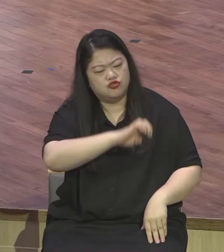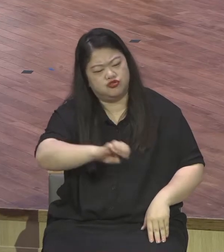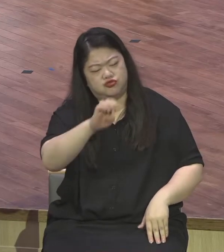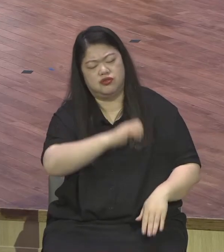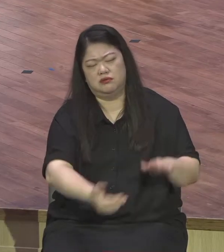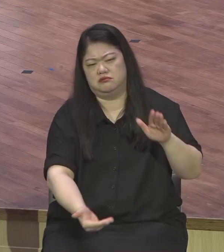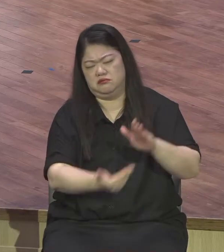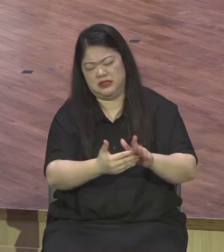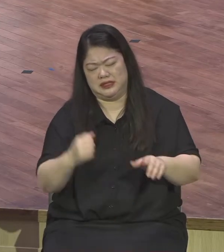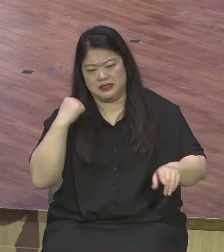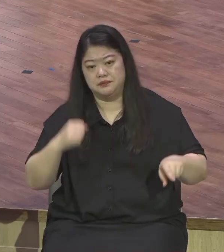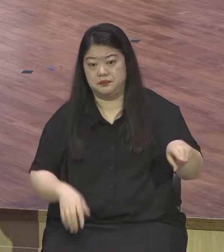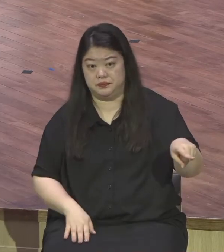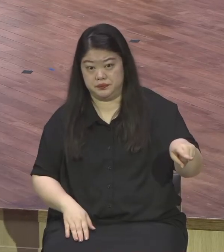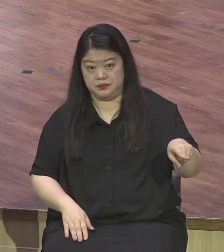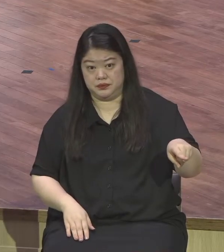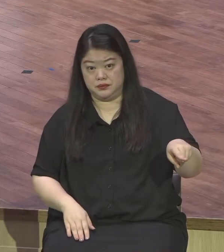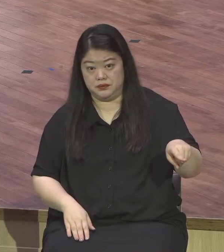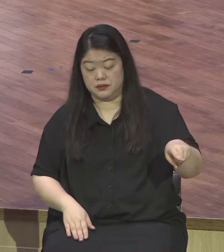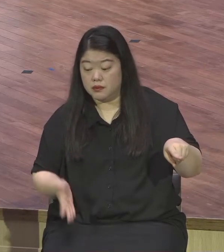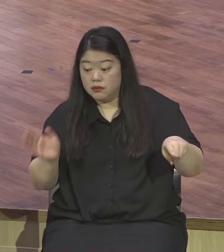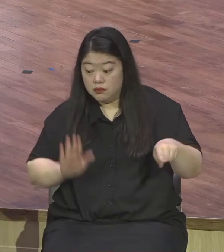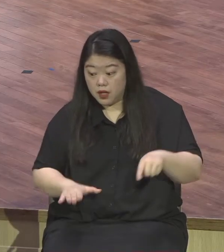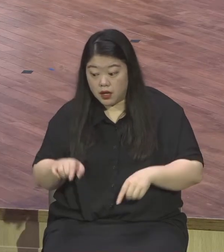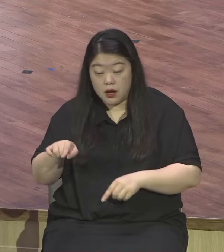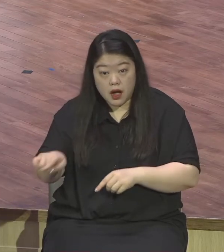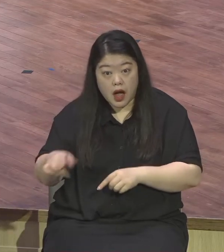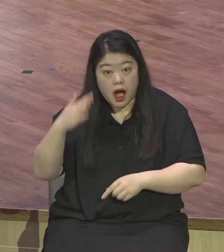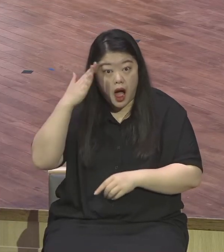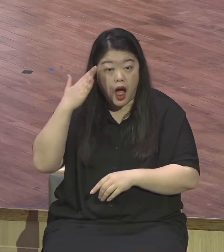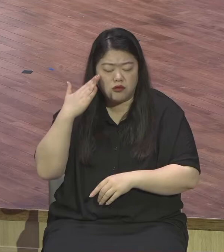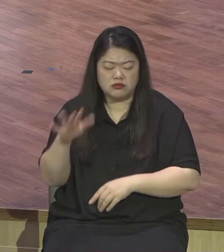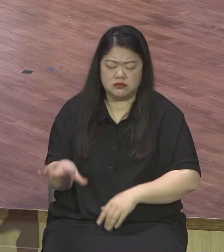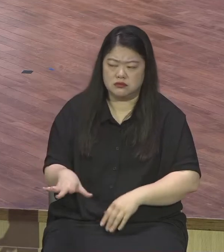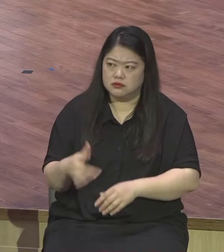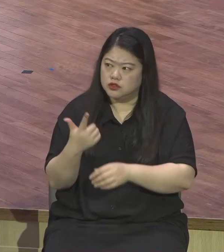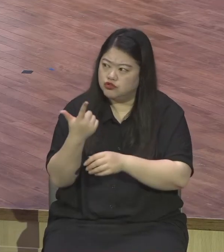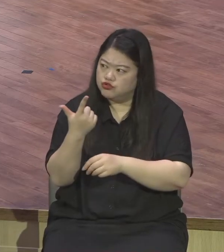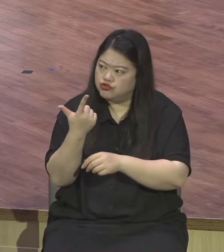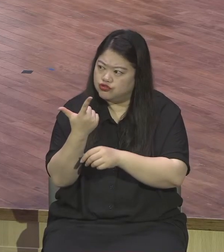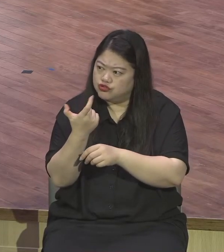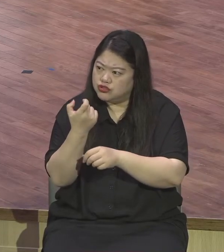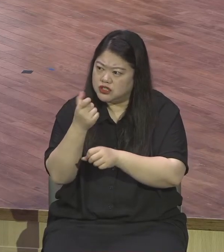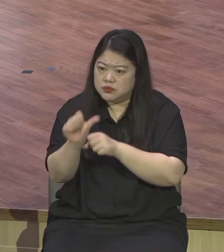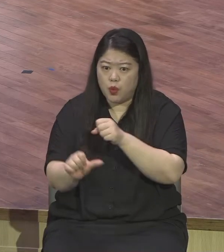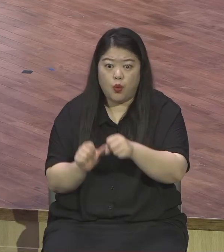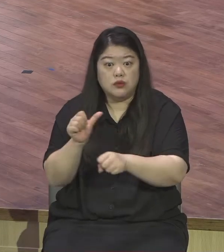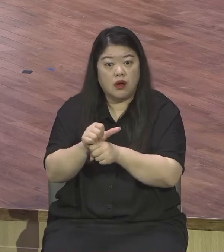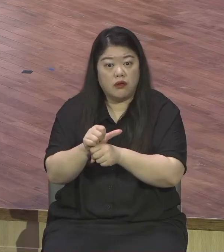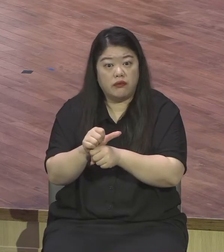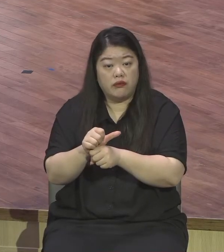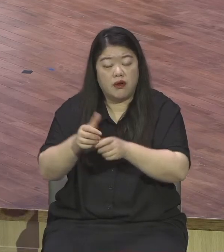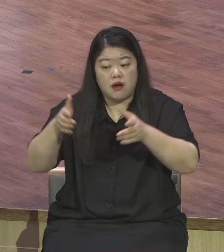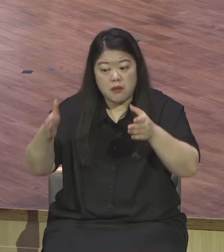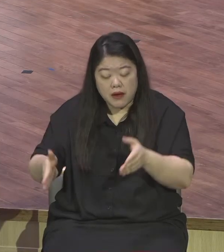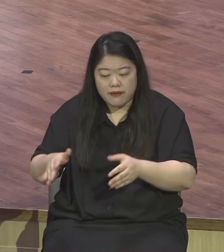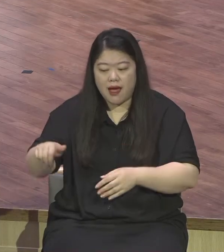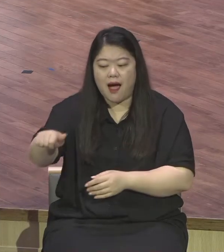65년 만에 결승이 나갔다니까 아시아 선수로서 그래서 5위를